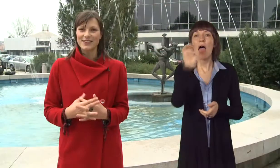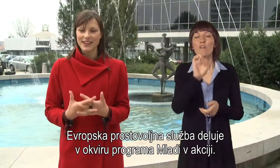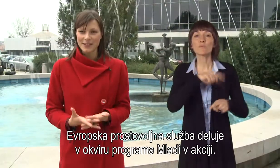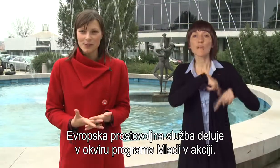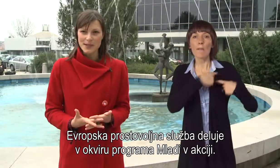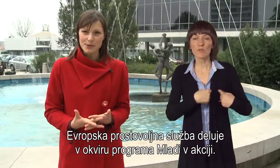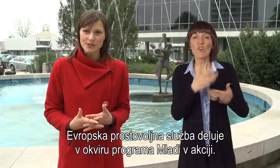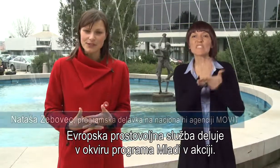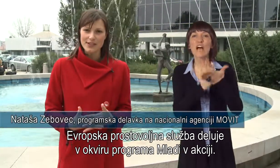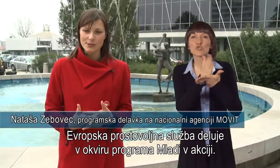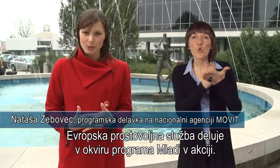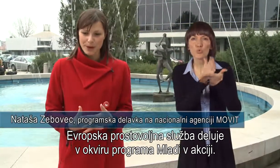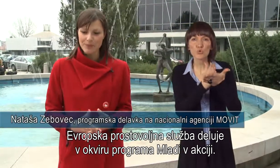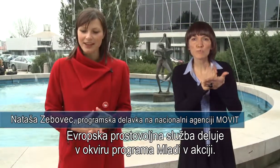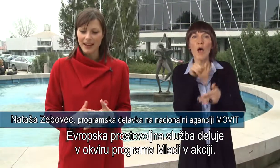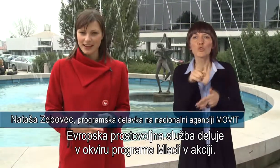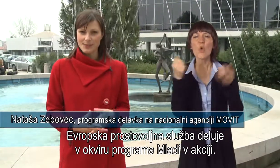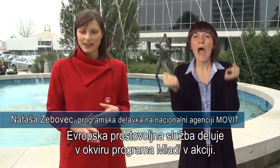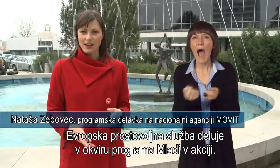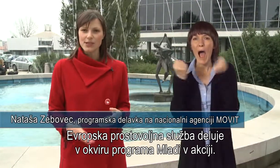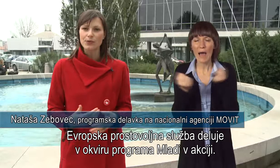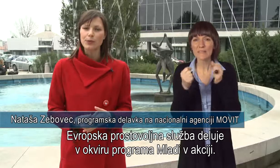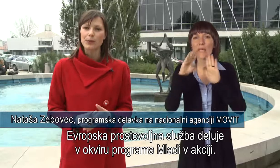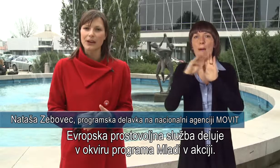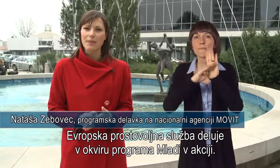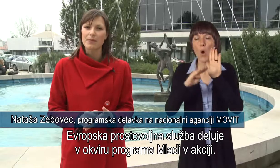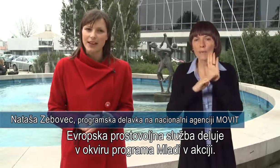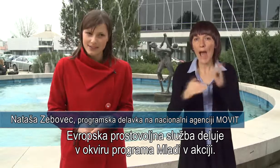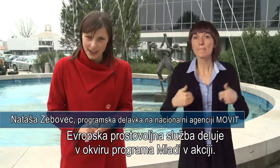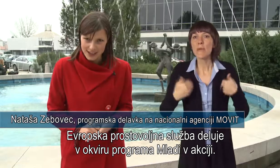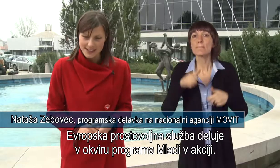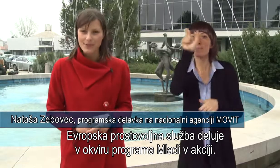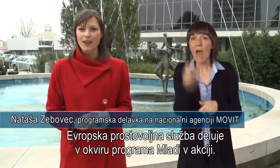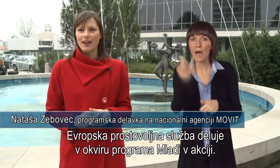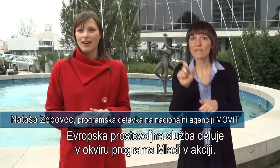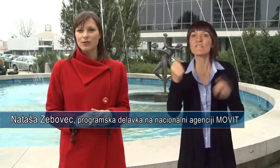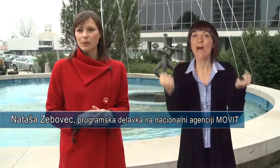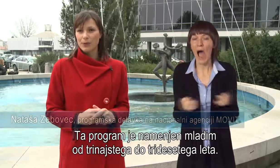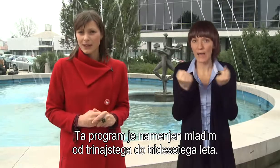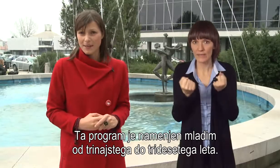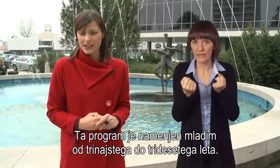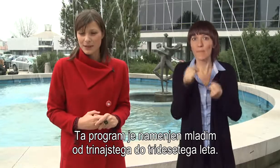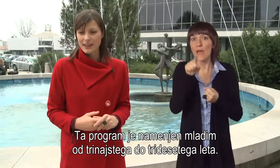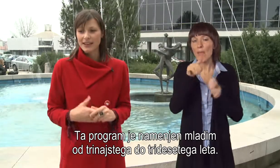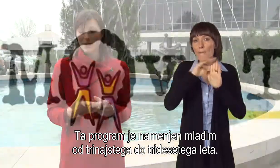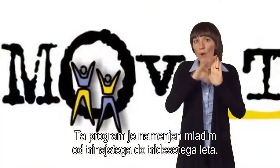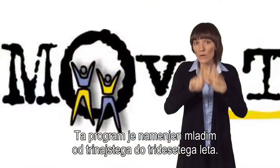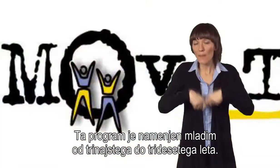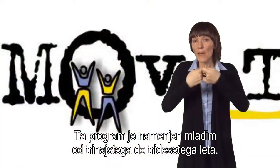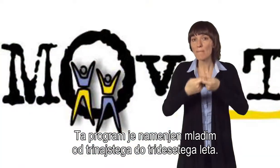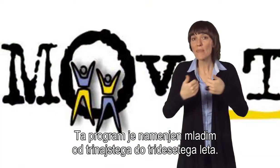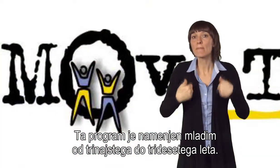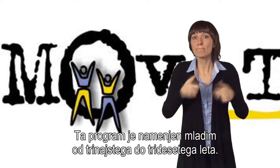Torej, Evropska prostovolna služba je ena izmed akcij okviru programa Mladi v akciji. To je program, kaj je namenjen